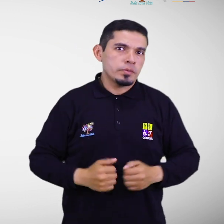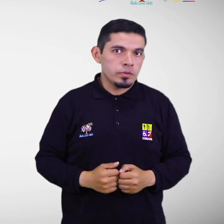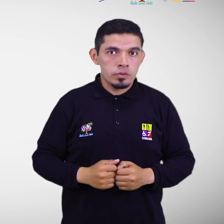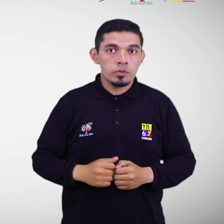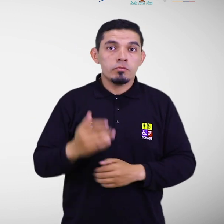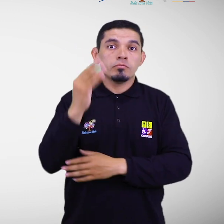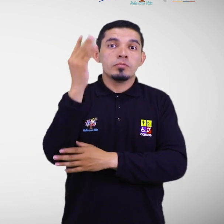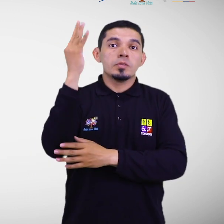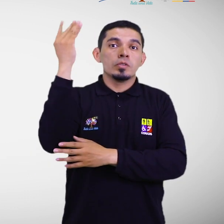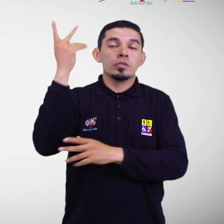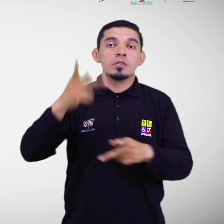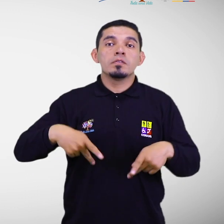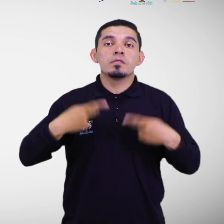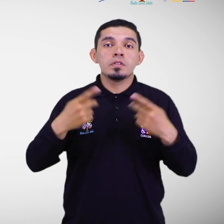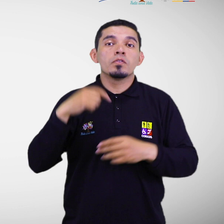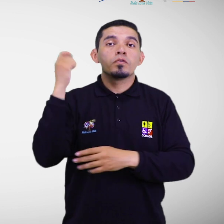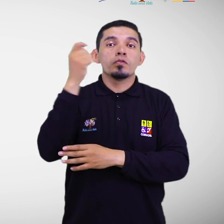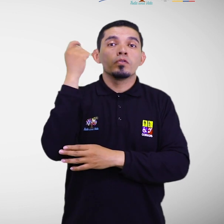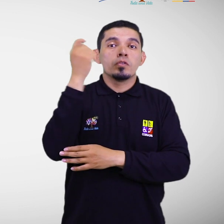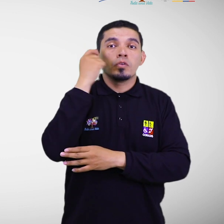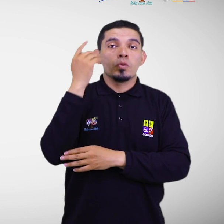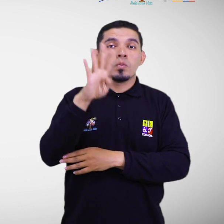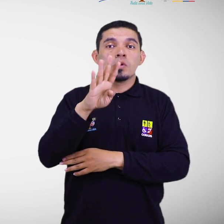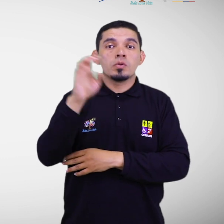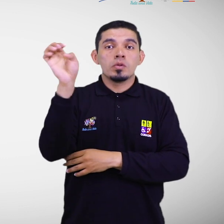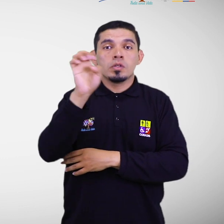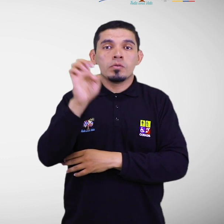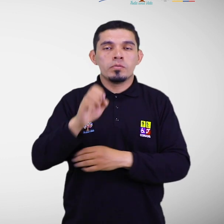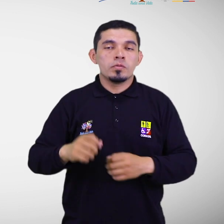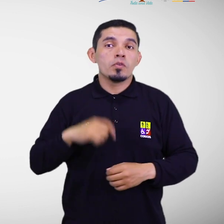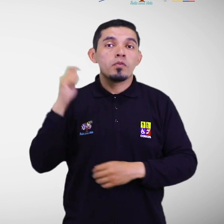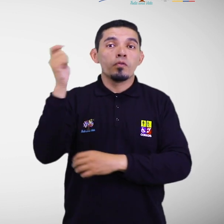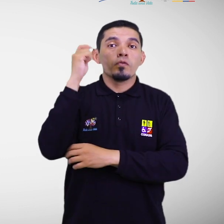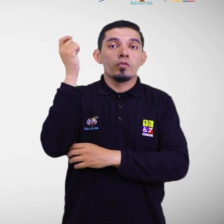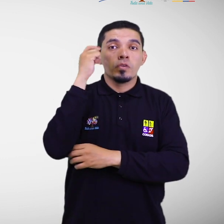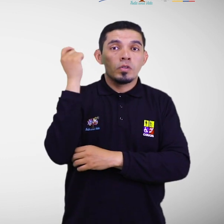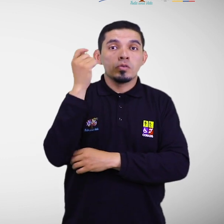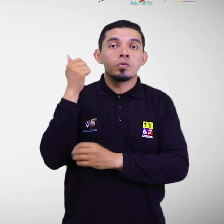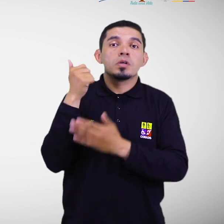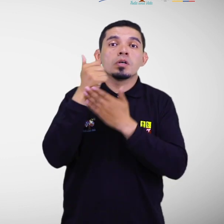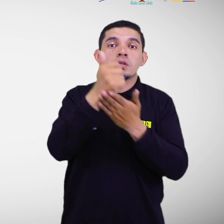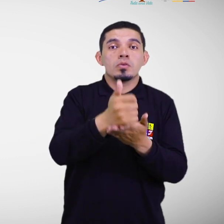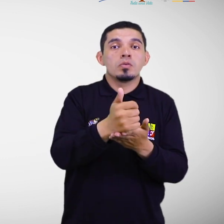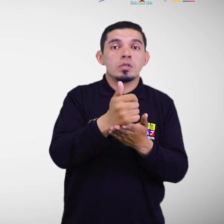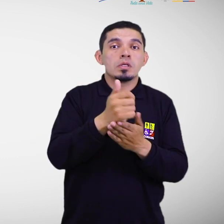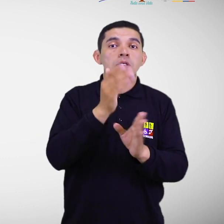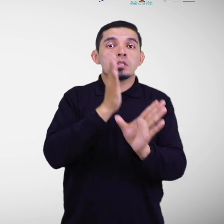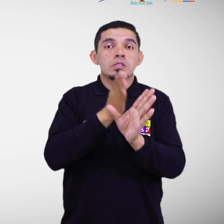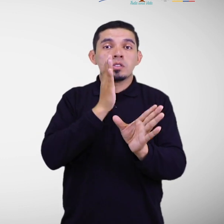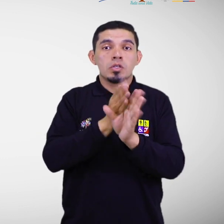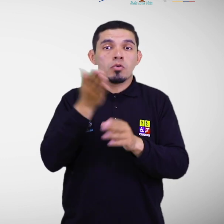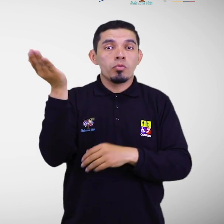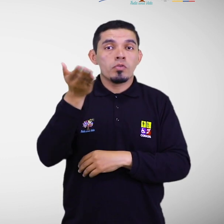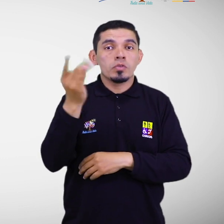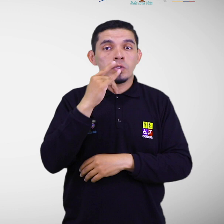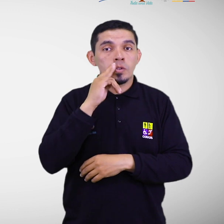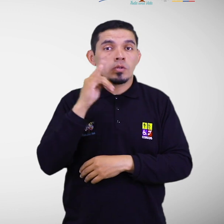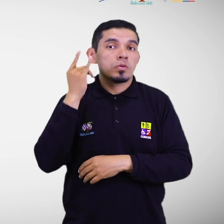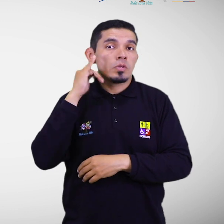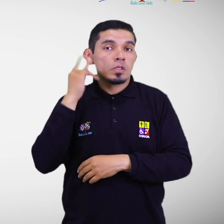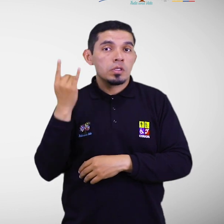Antorcha de Vida. Fundación 4 de Enero. Fundación de Asistencia Psicopedagógica para Niños,